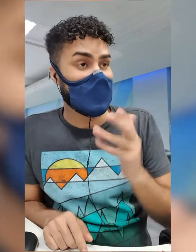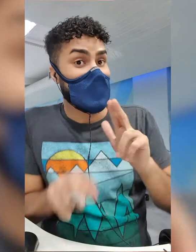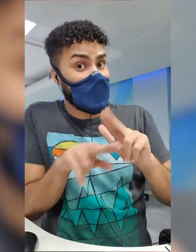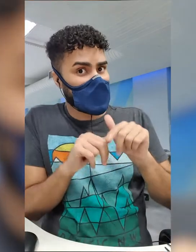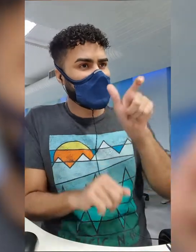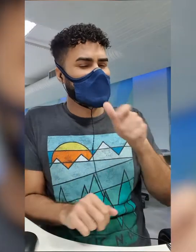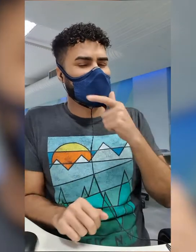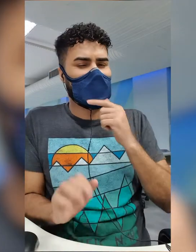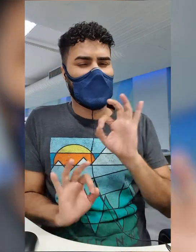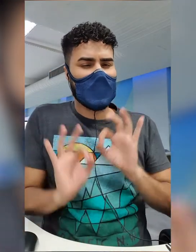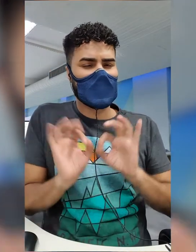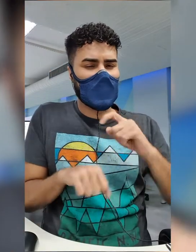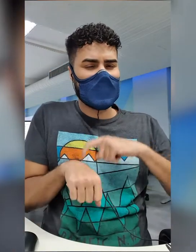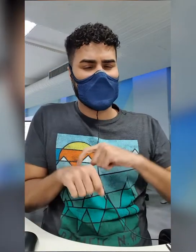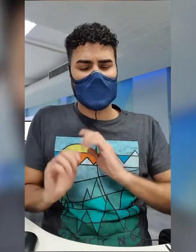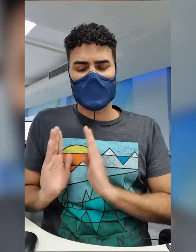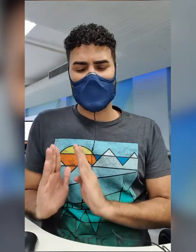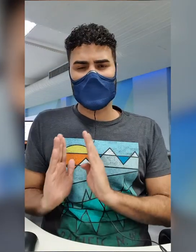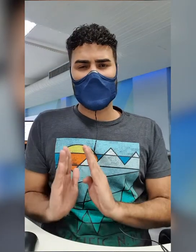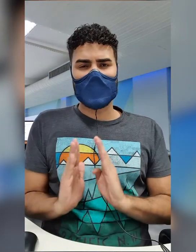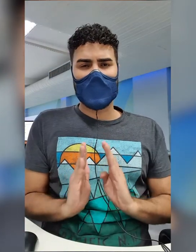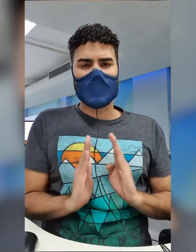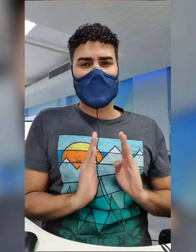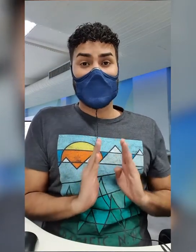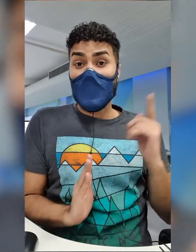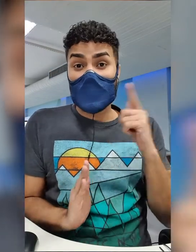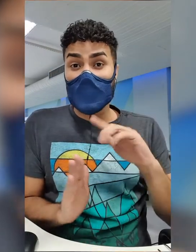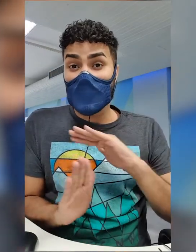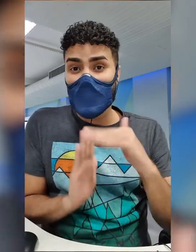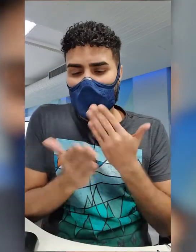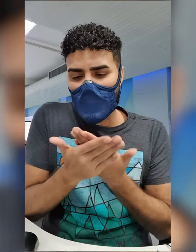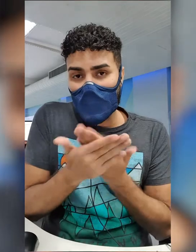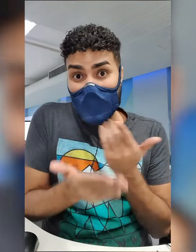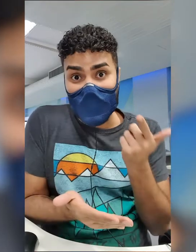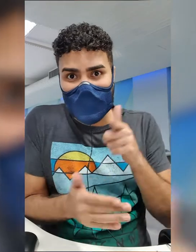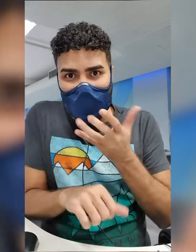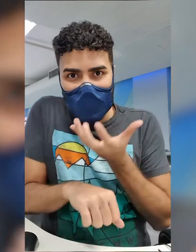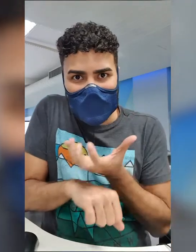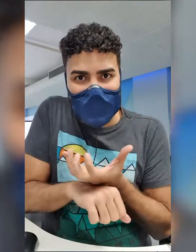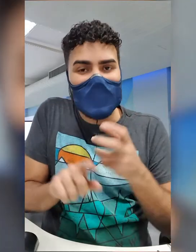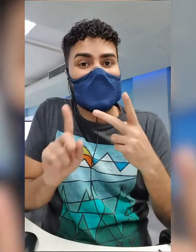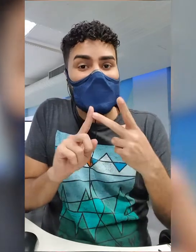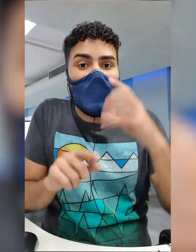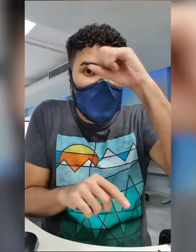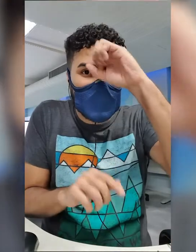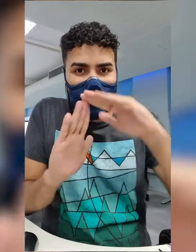João Vitor já organizou o tempo dele para conseguir dar conta das revisões para o Enem e da matéria que ainda está